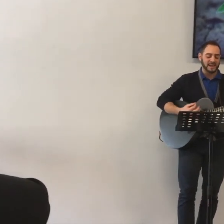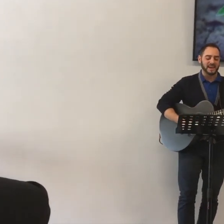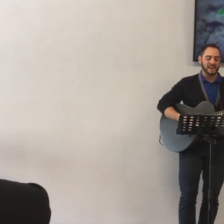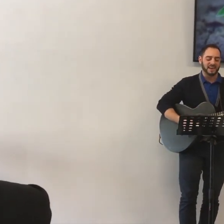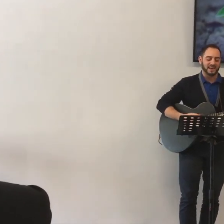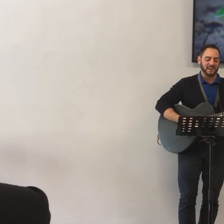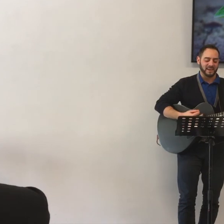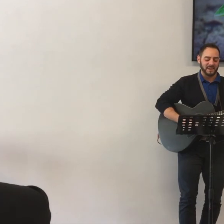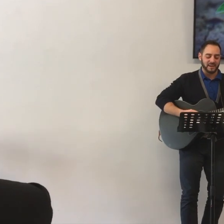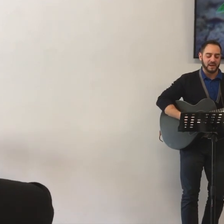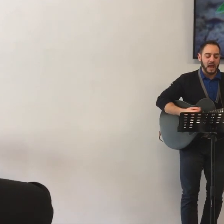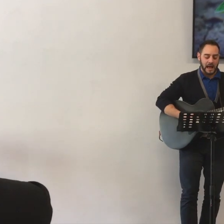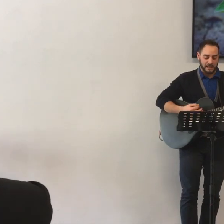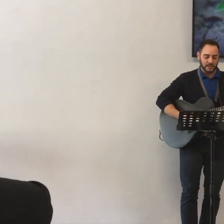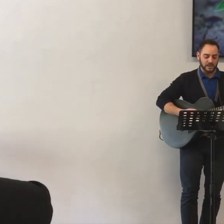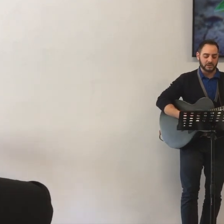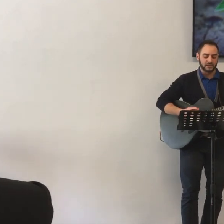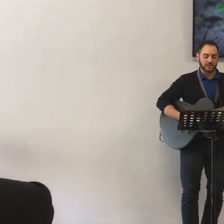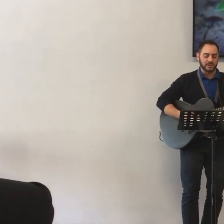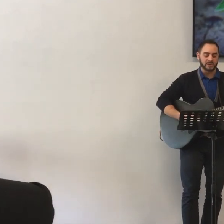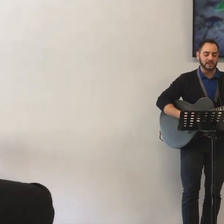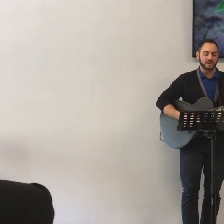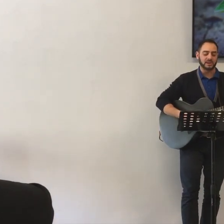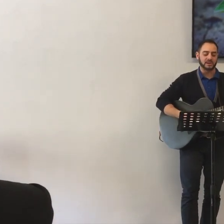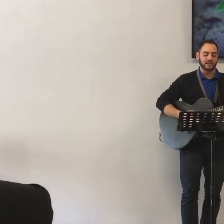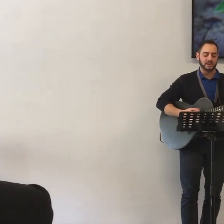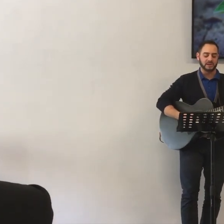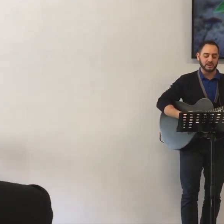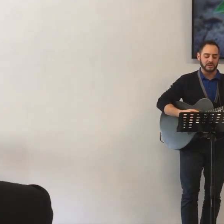a te, agli idoli,